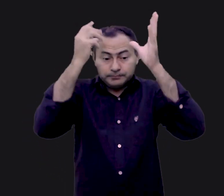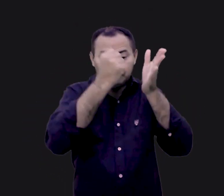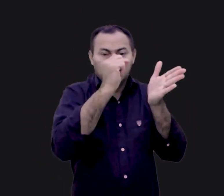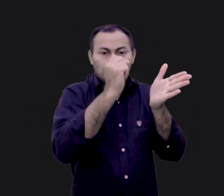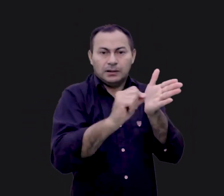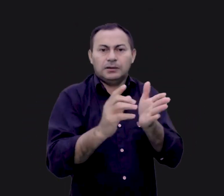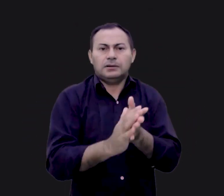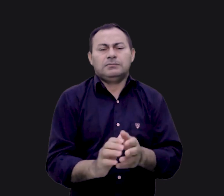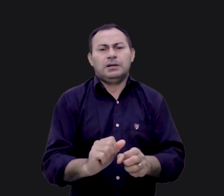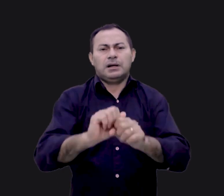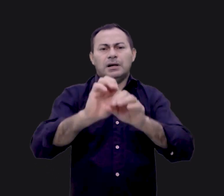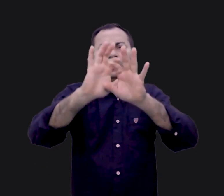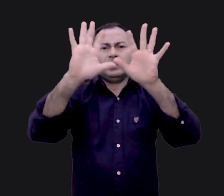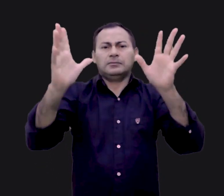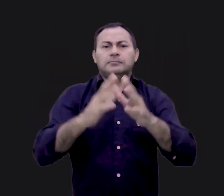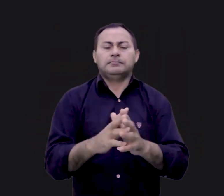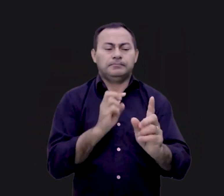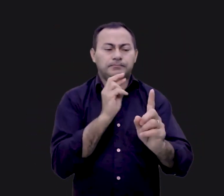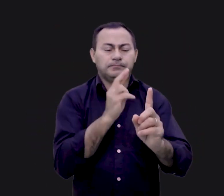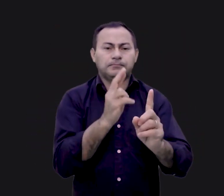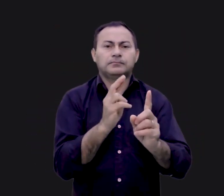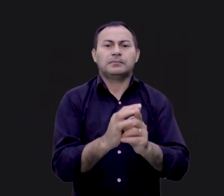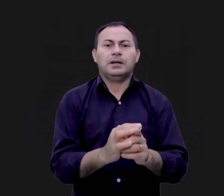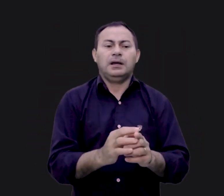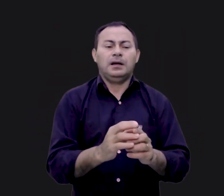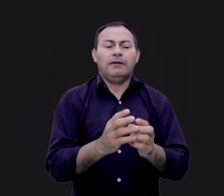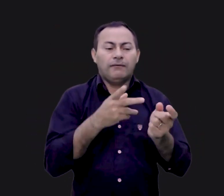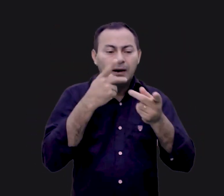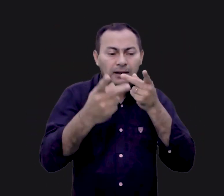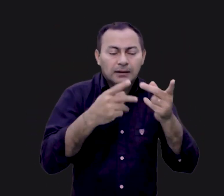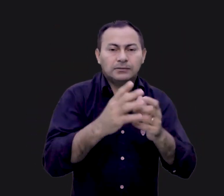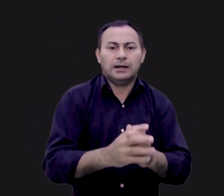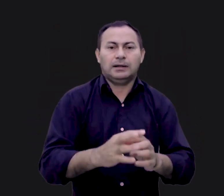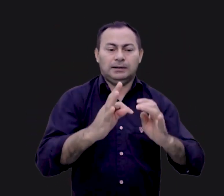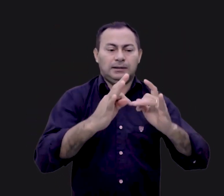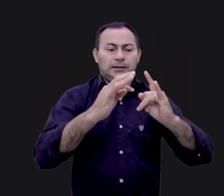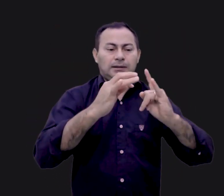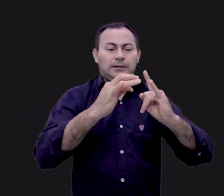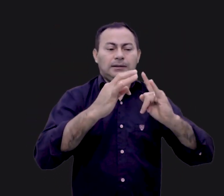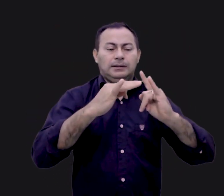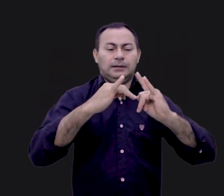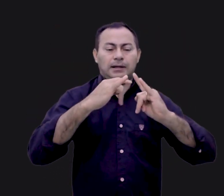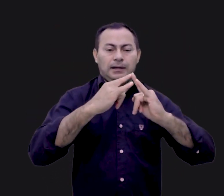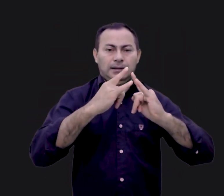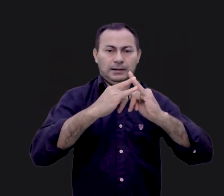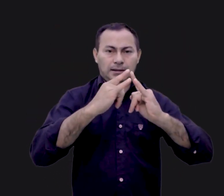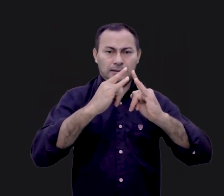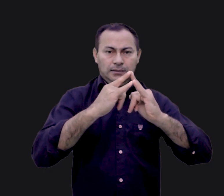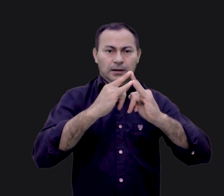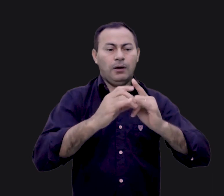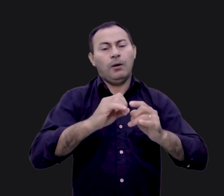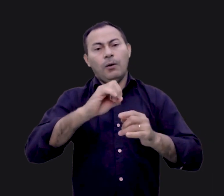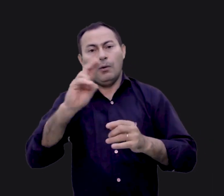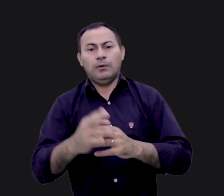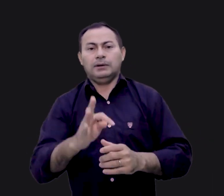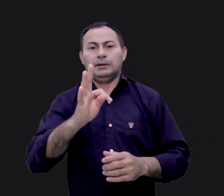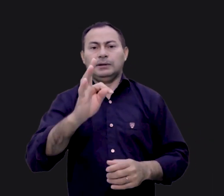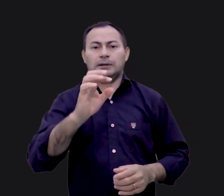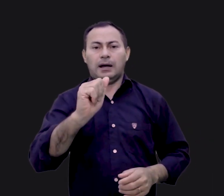escrito sobre ele, sem dúvida ele estava se referindo à tenda de adoração ou ao tabernáculo. O altar de bronze